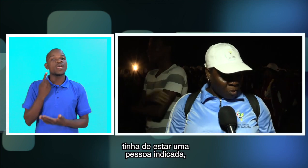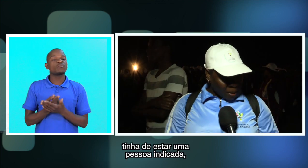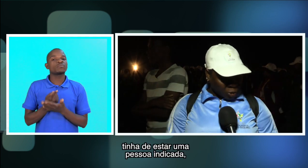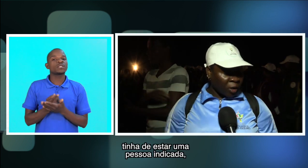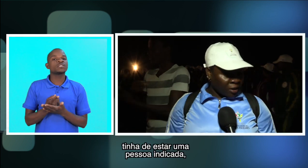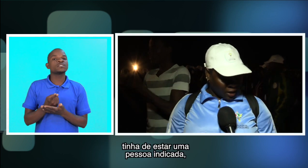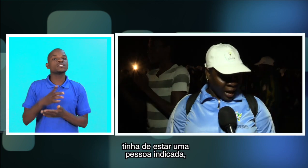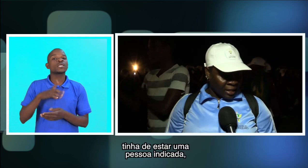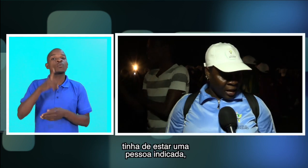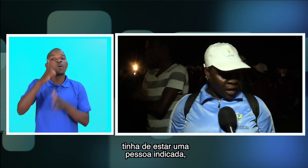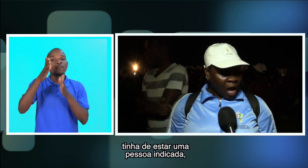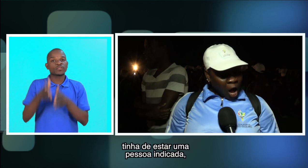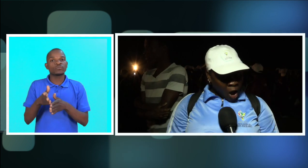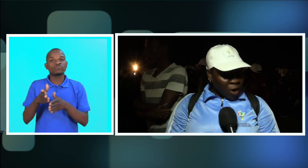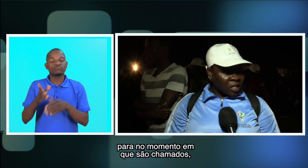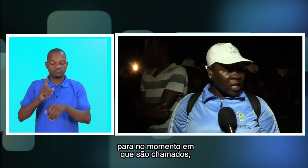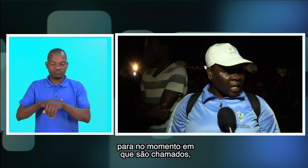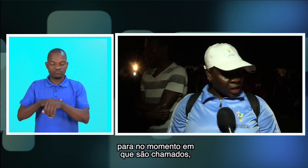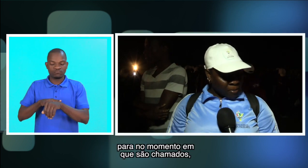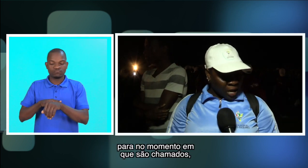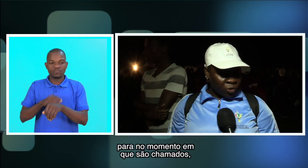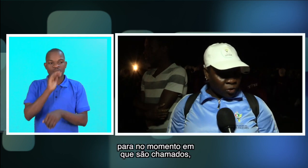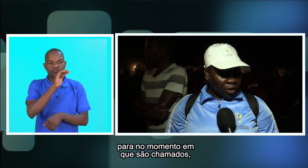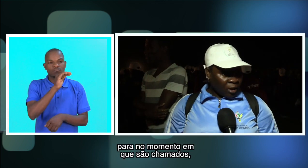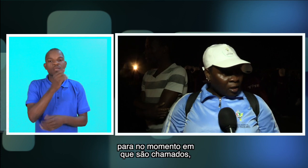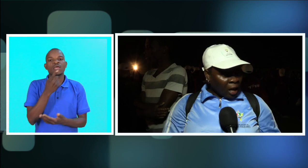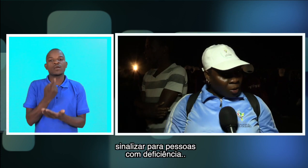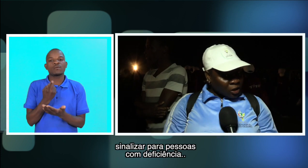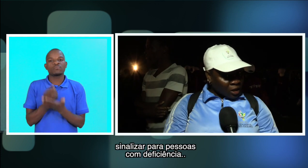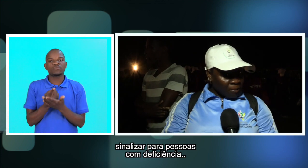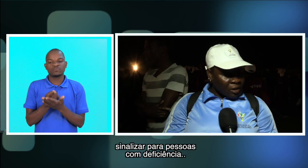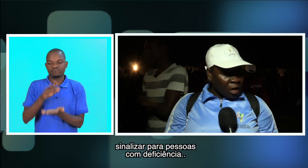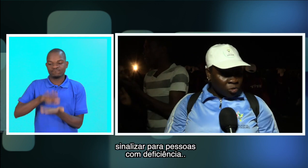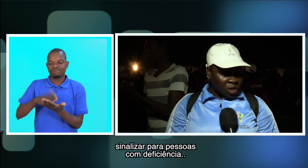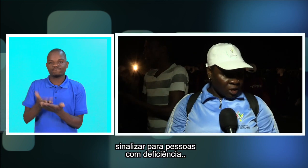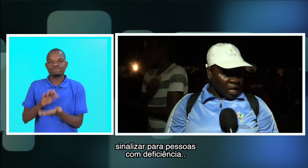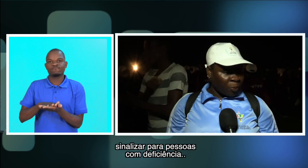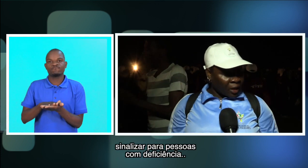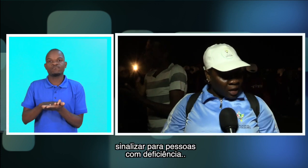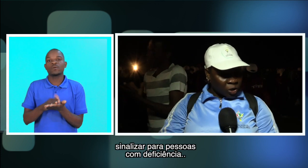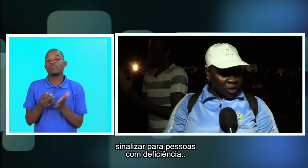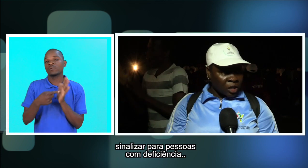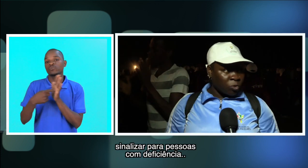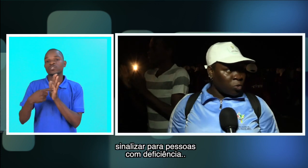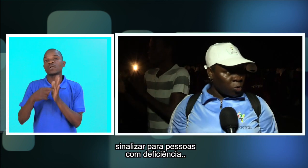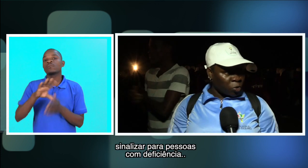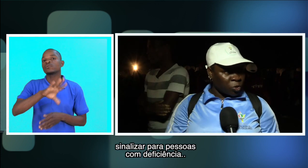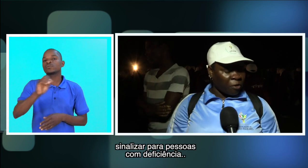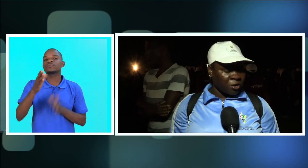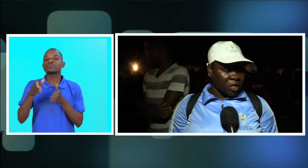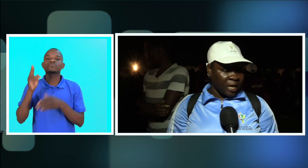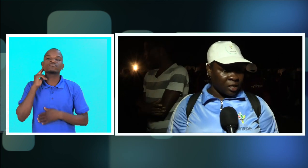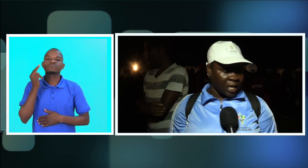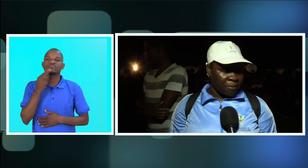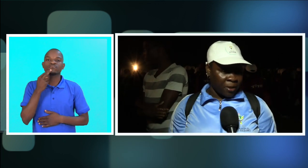uma pessoa indicada, a hora que será chamado, mostrar também, dando sinais, para dar sinais aos deficientes também.